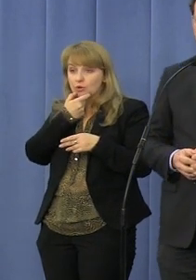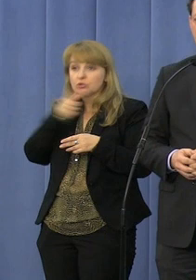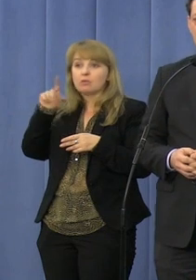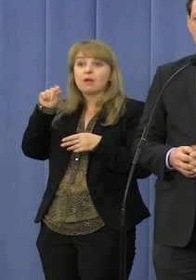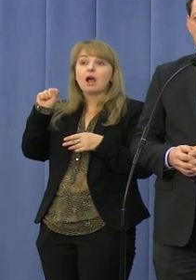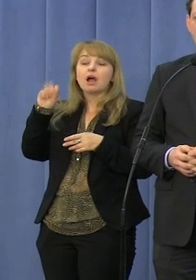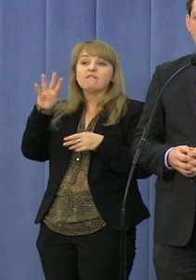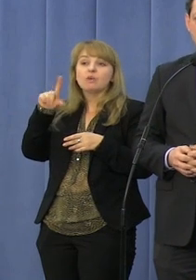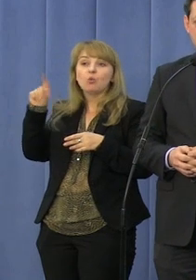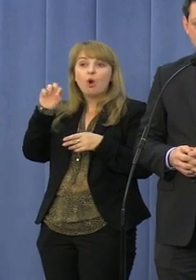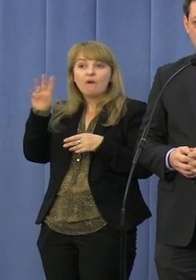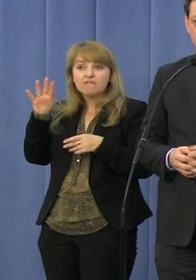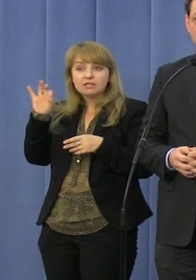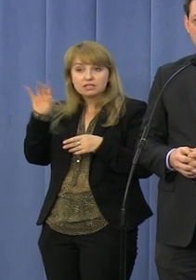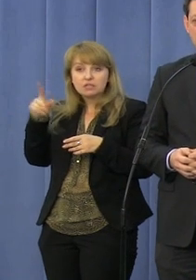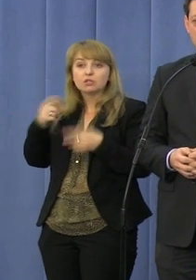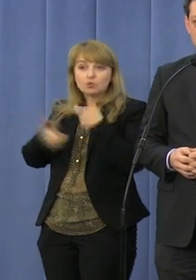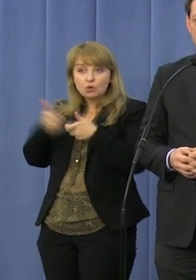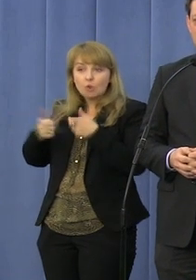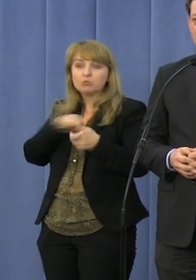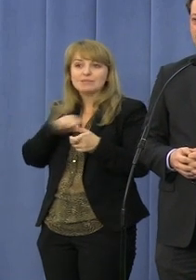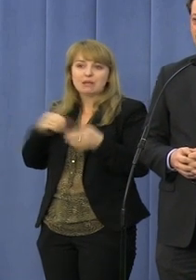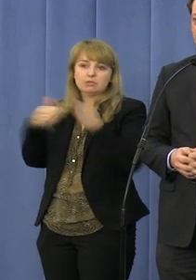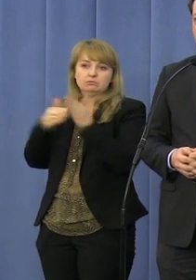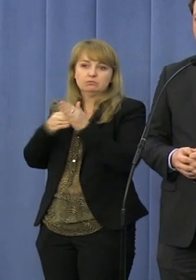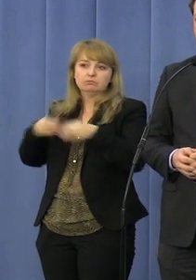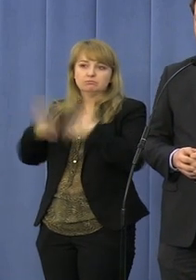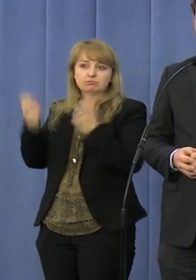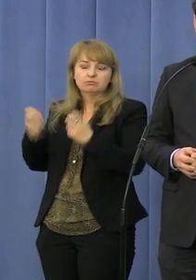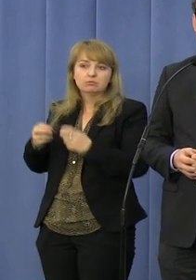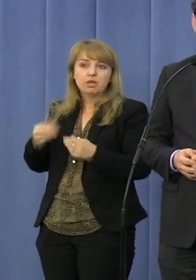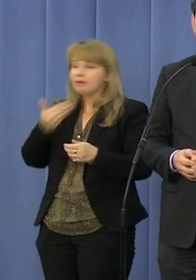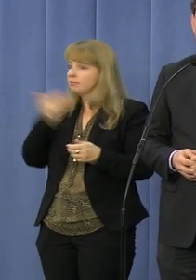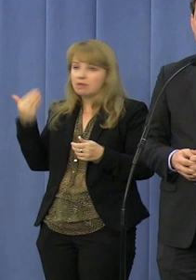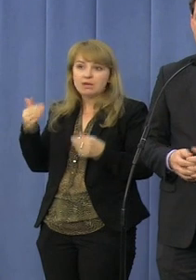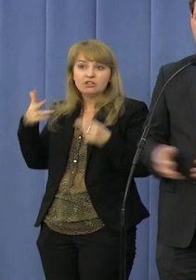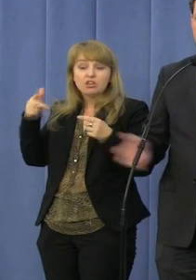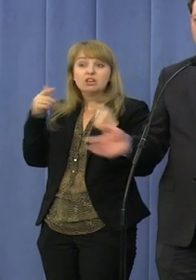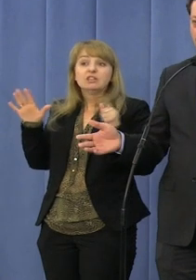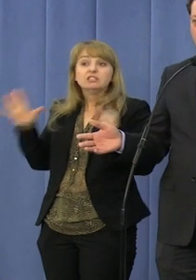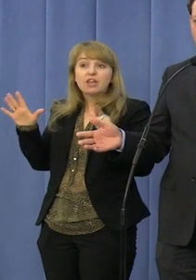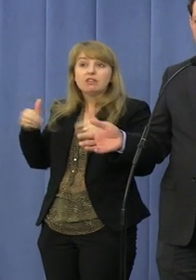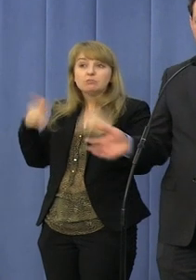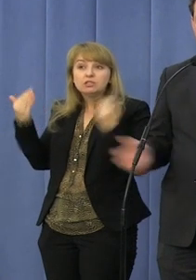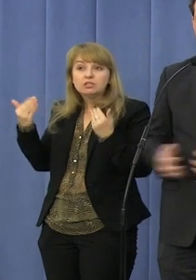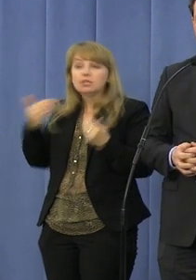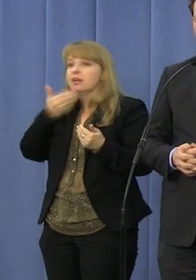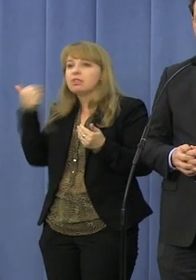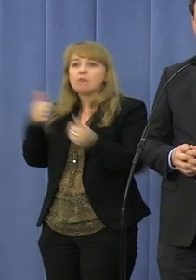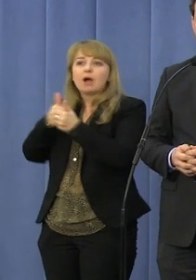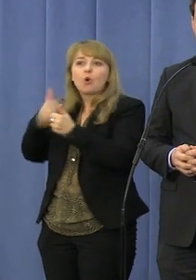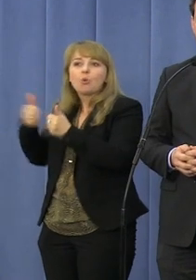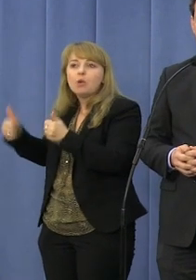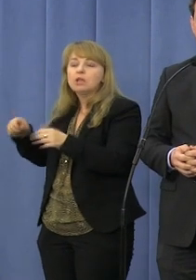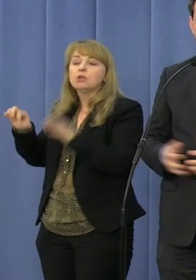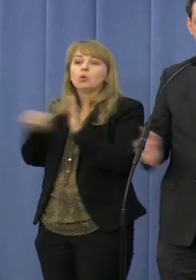Pawłowski, już to zrobił, już zniósł te limity i proszę państwa w ciągu siedmiu dni rozładował kolejki do